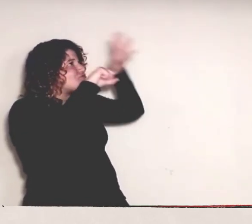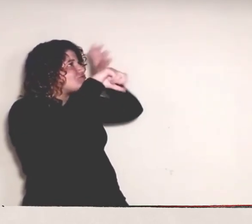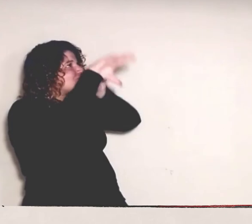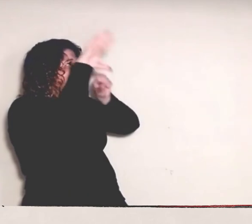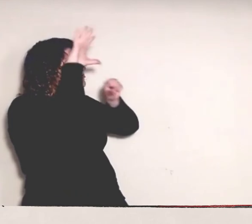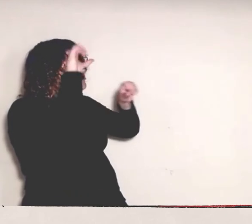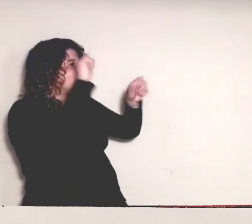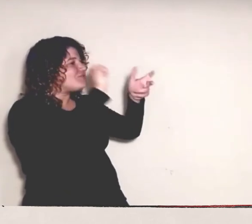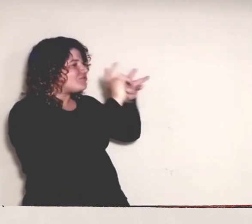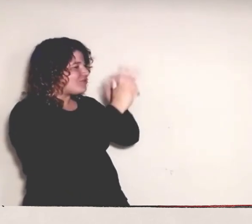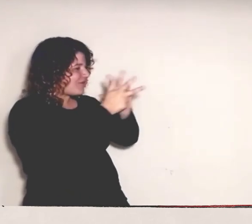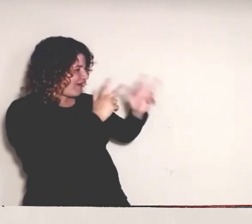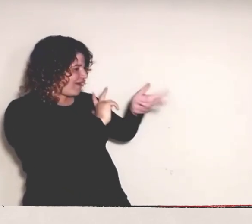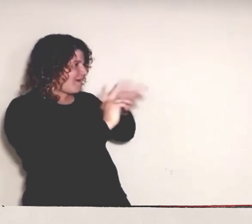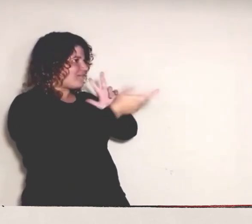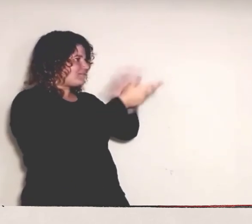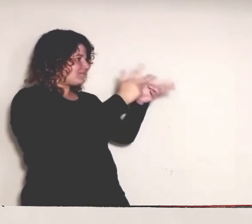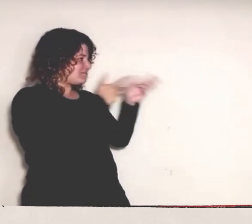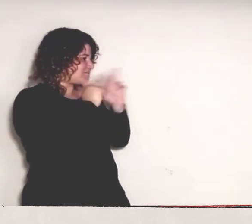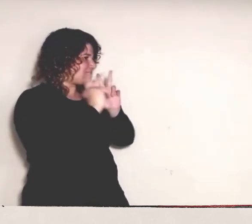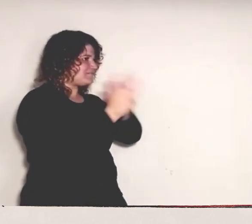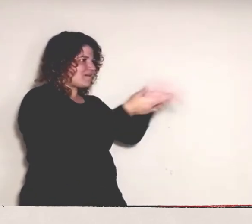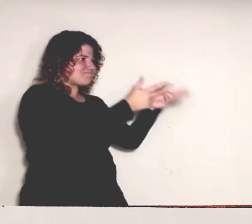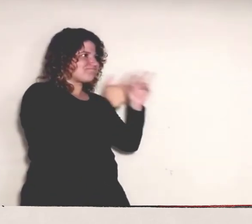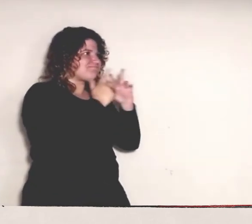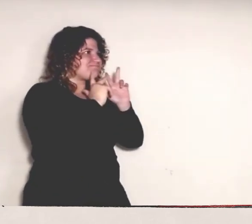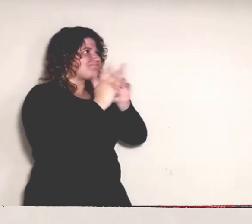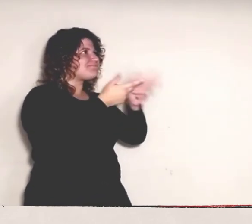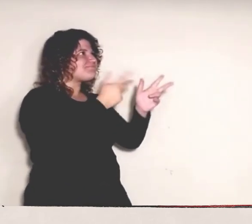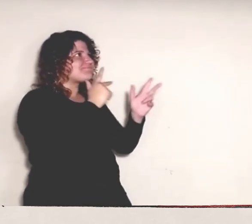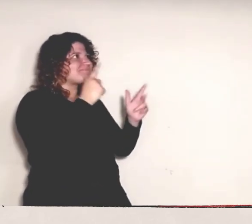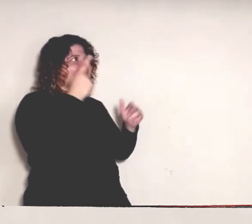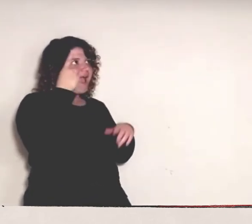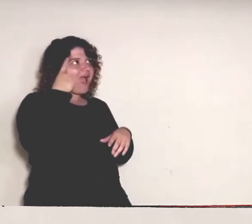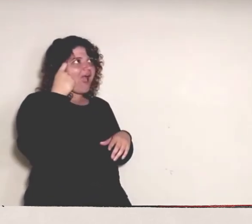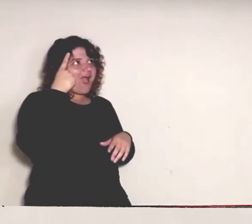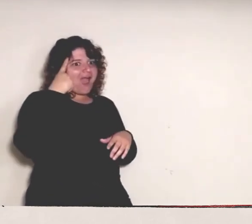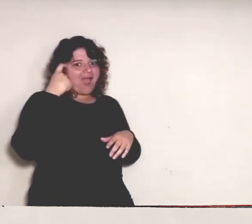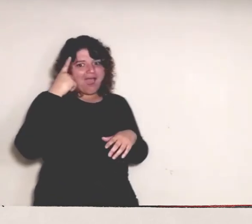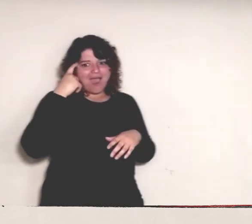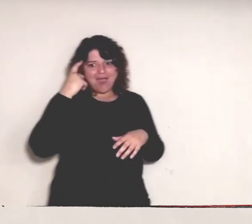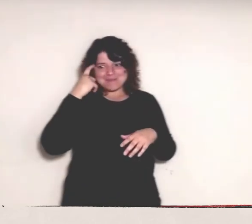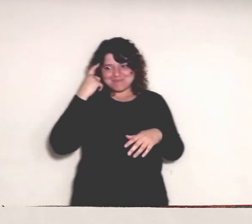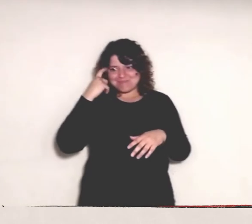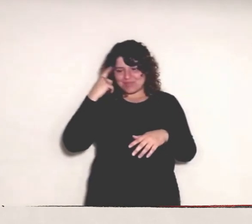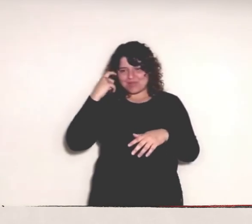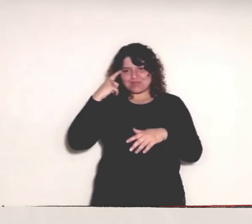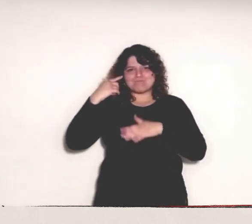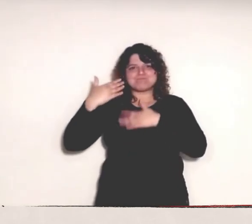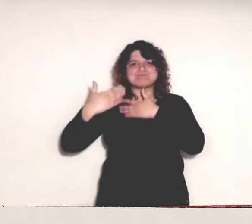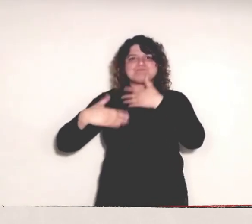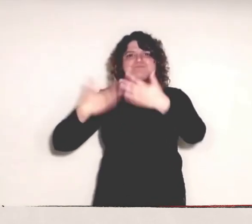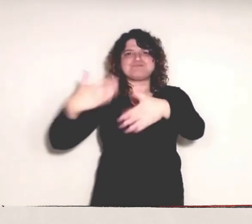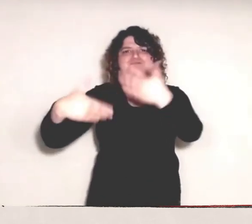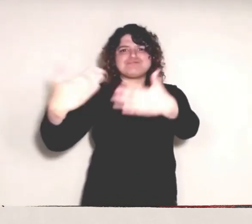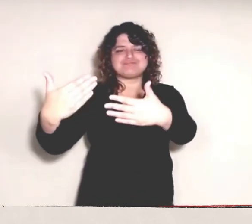incorporándola y desarrollando una comunicación mucho más fluida. Pero,